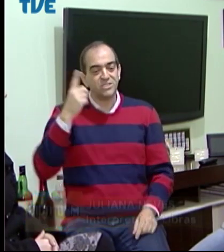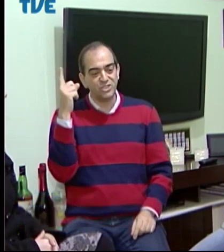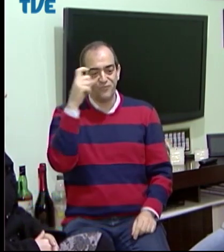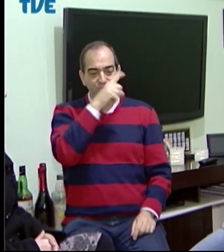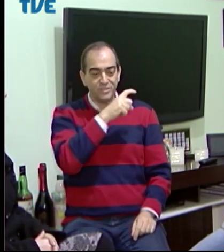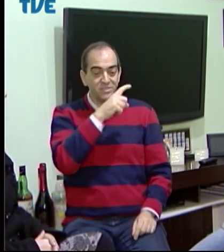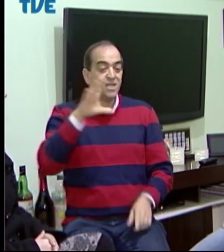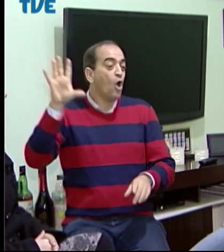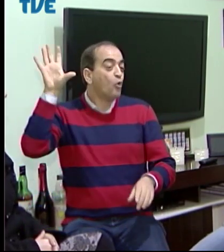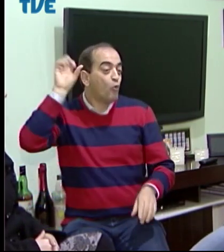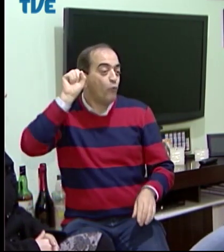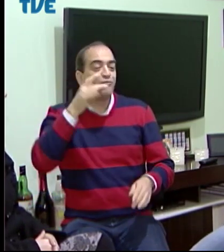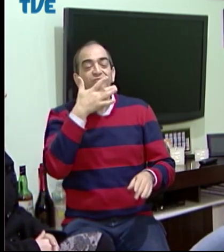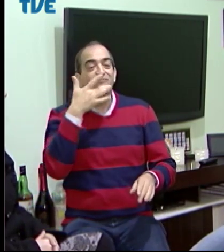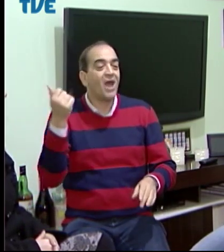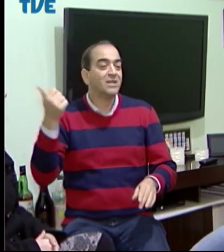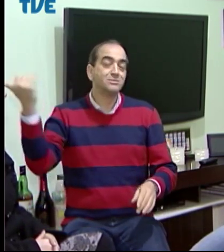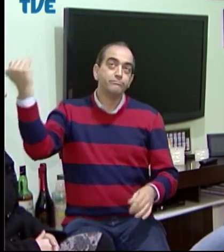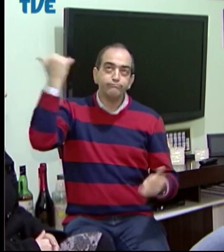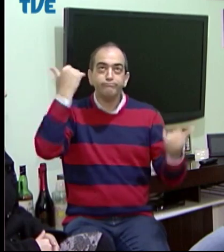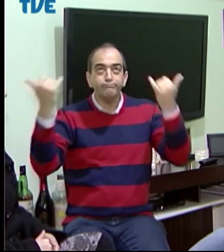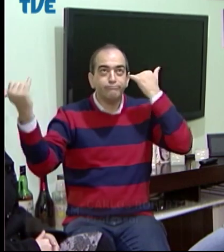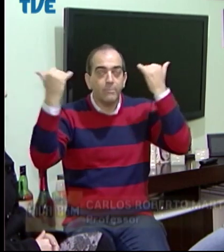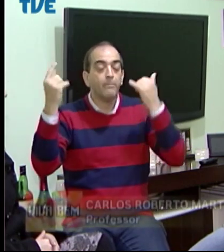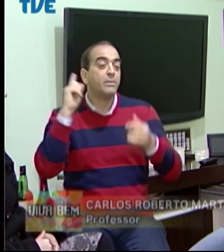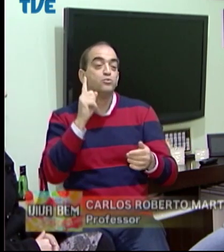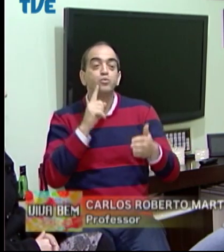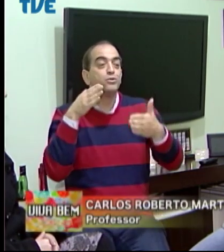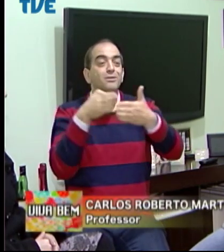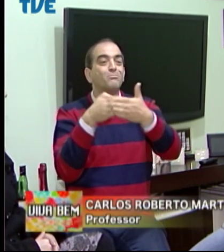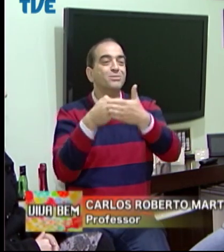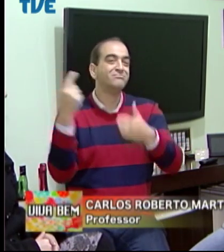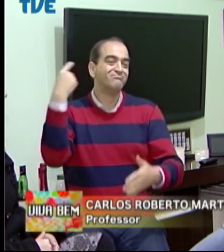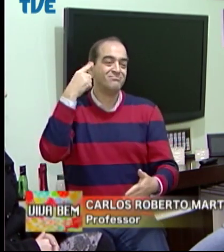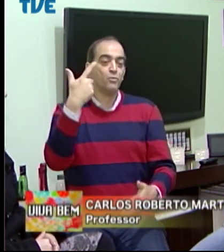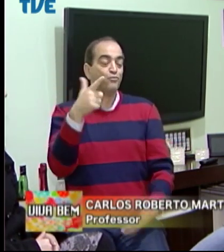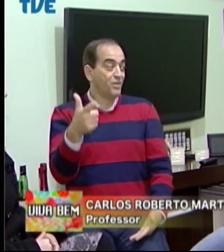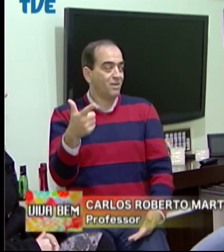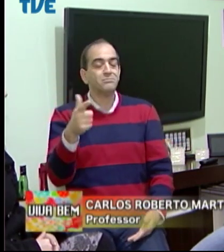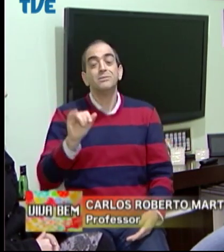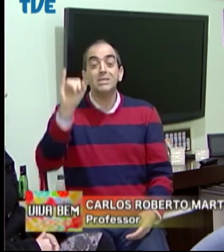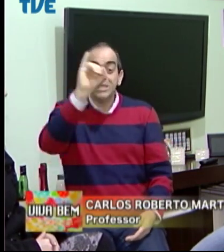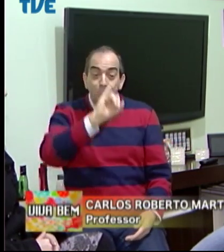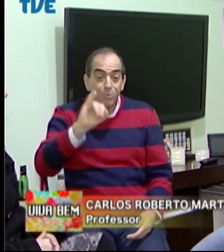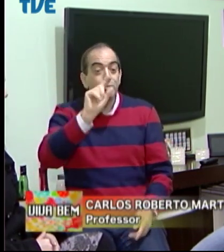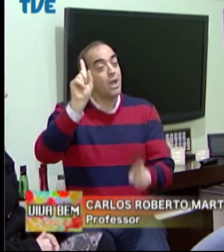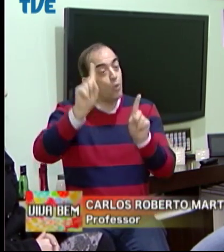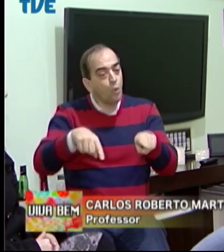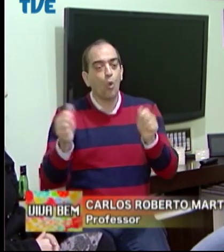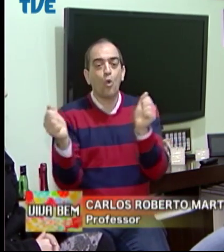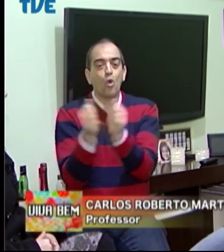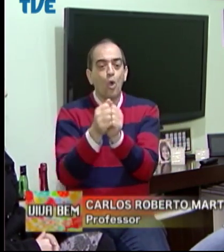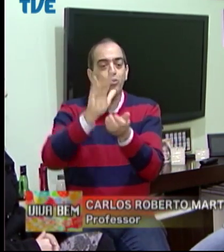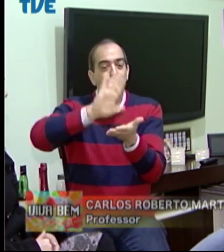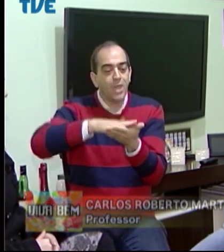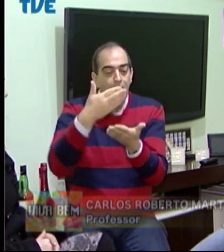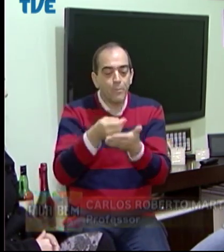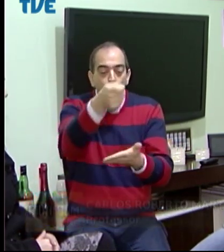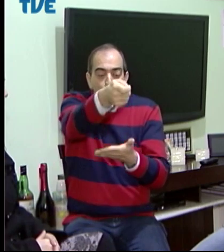muito pela questão da língua portuguesa, pela dificuldade, né? Porque o ouvinte tem acesso muito mais fácil pelo canal auditivo de informações. Já o surdo